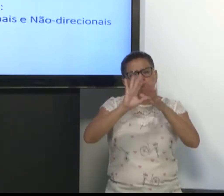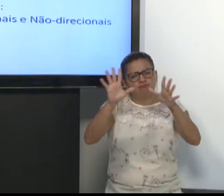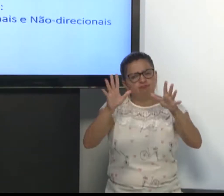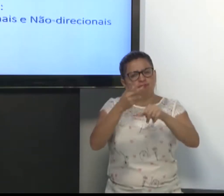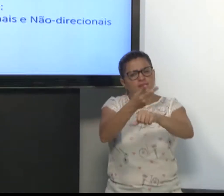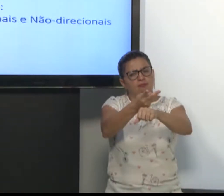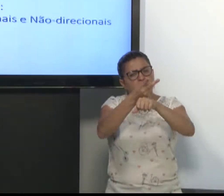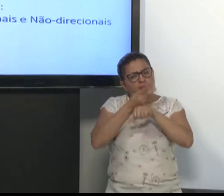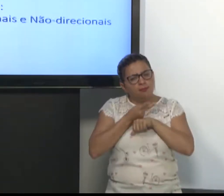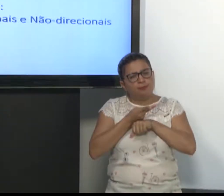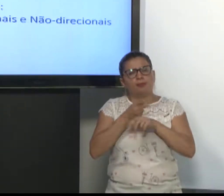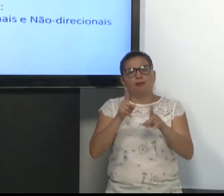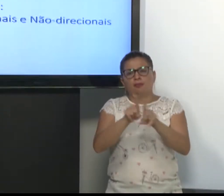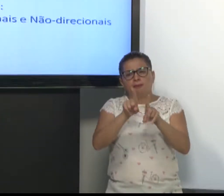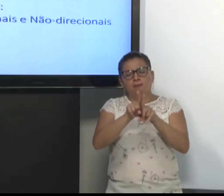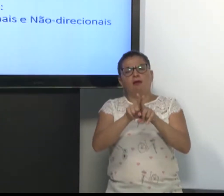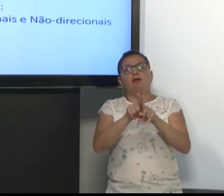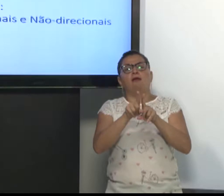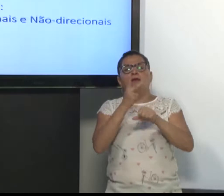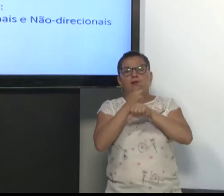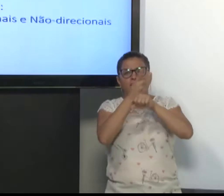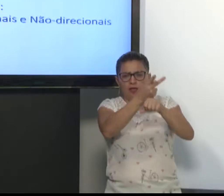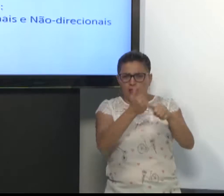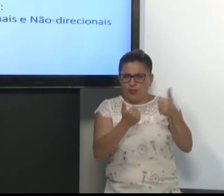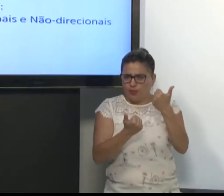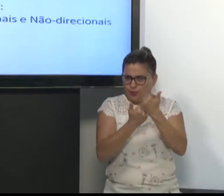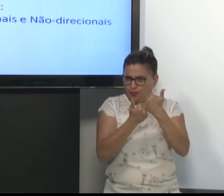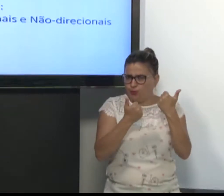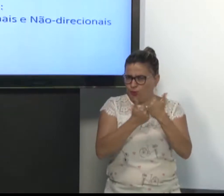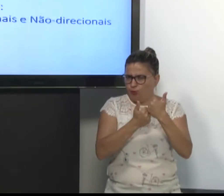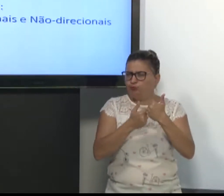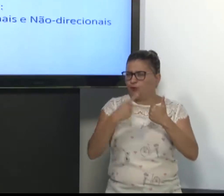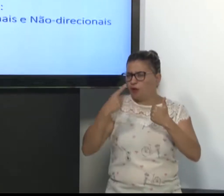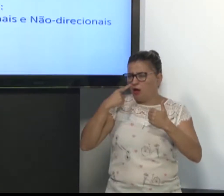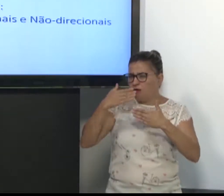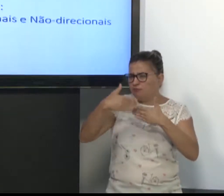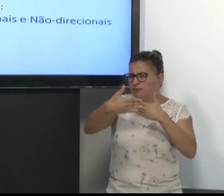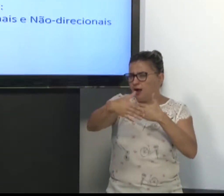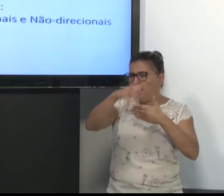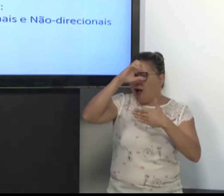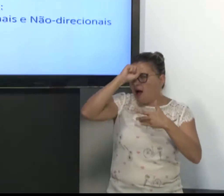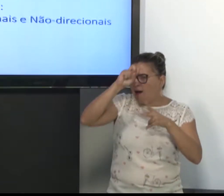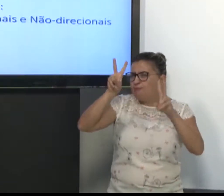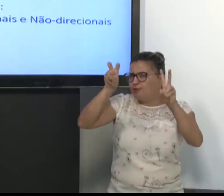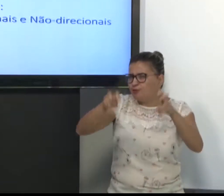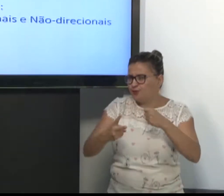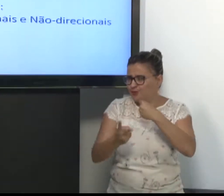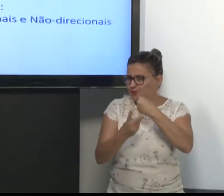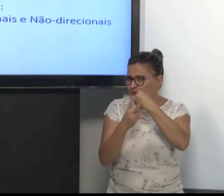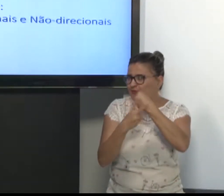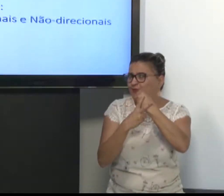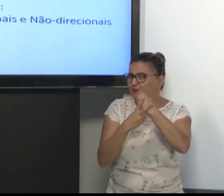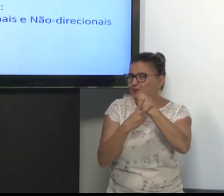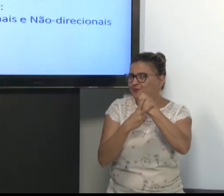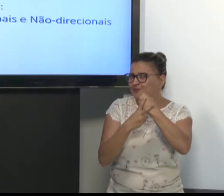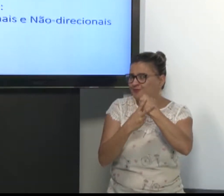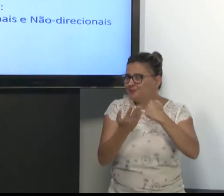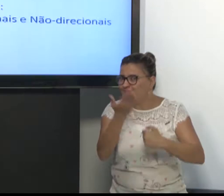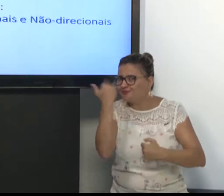alguma coisa, podem nos procurar também, a mim e ao tutor, que vocês vão aprender